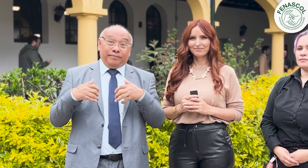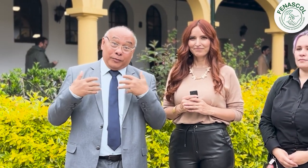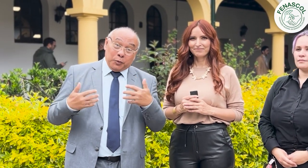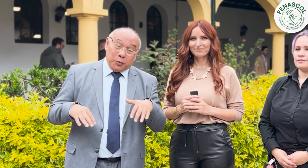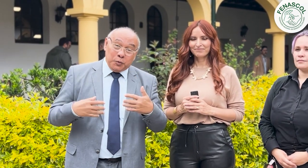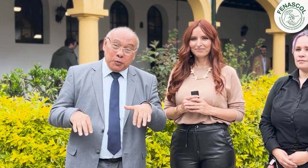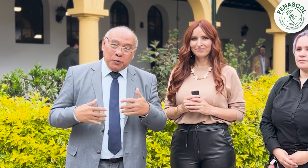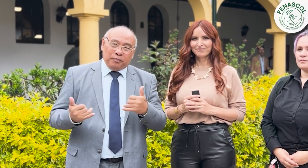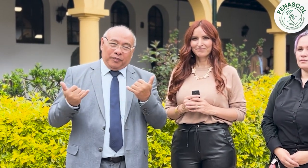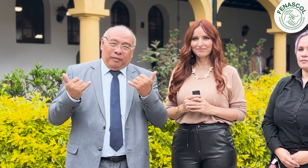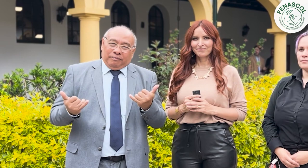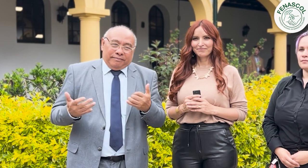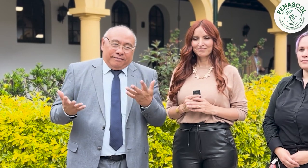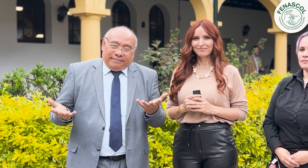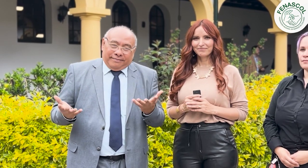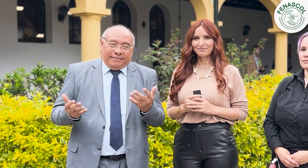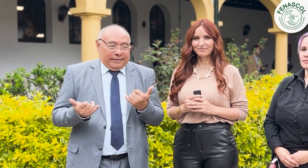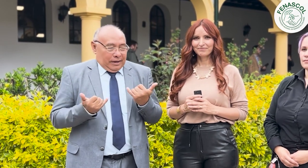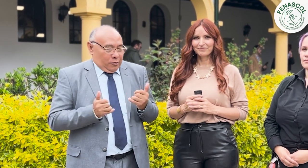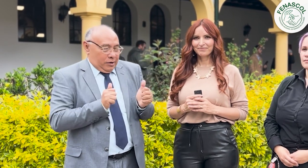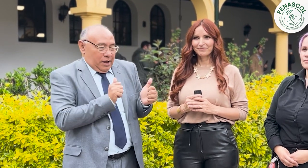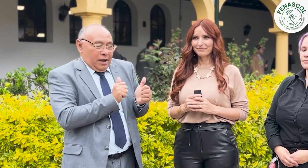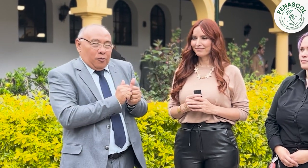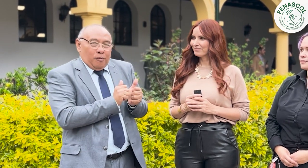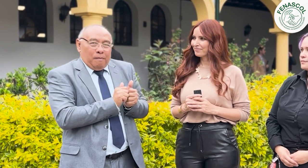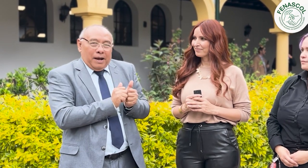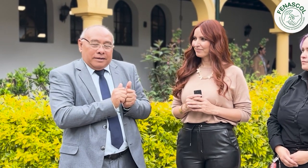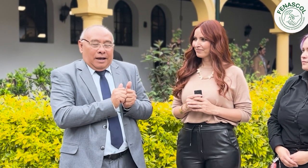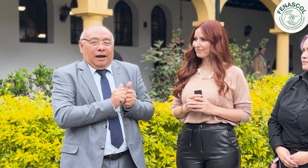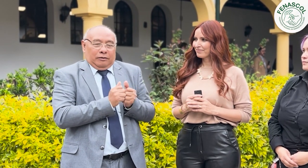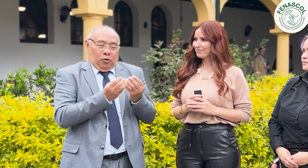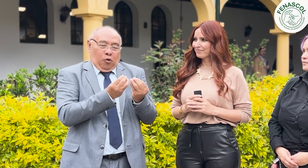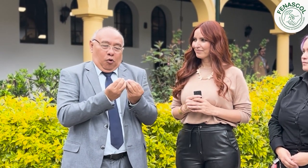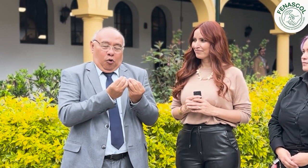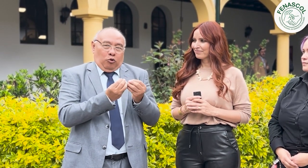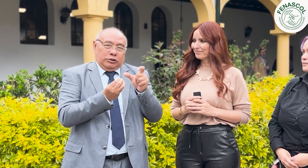En este momento me encuentro con la concejal de Bogotá, Clara Lucía Sandoval.